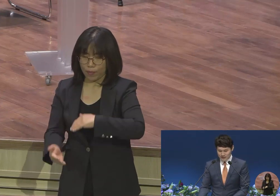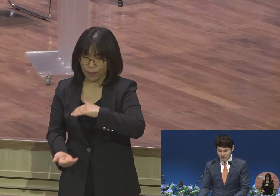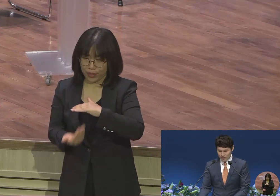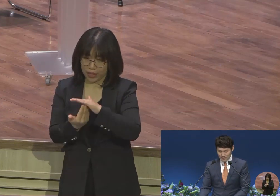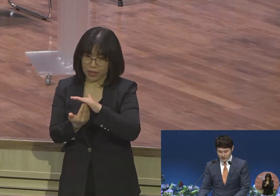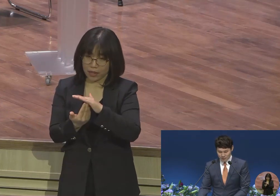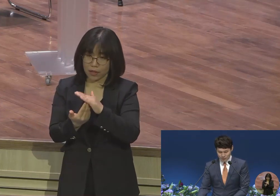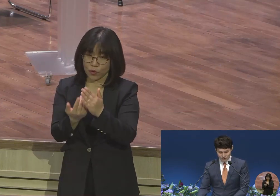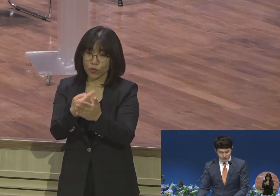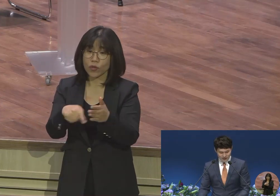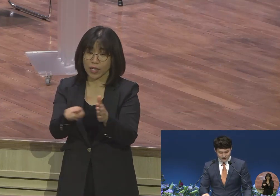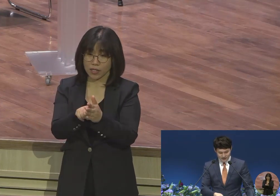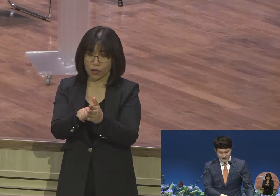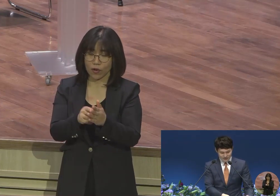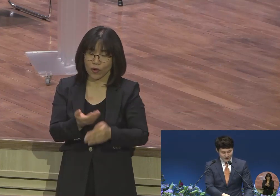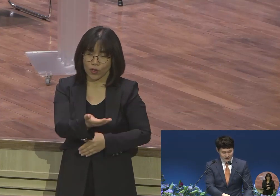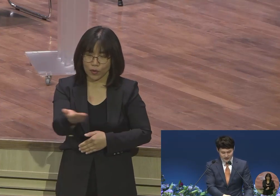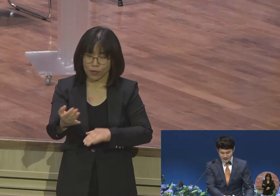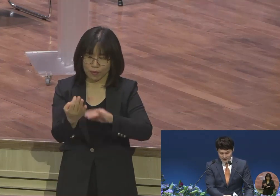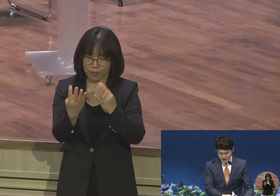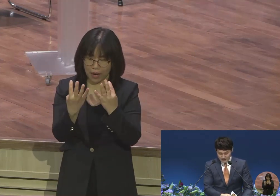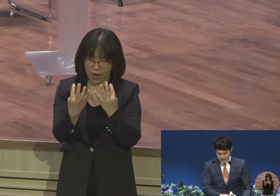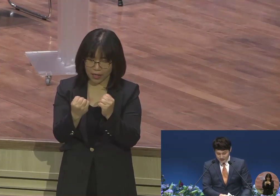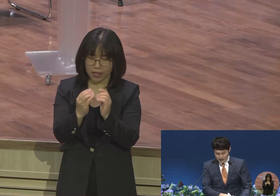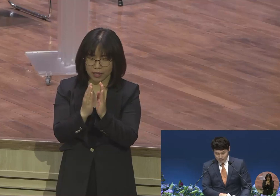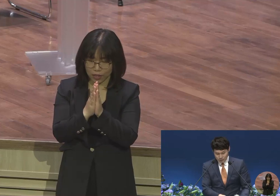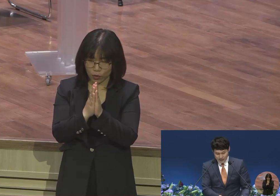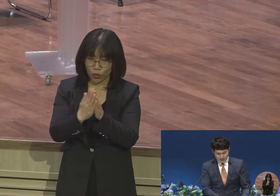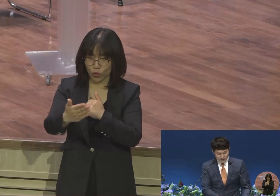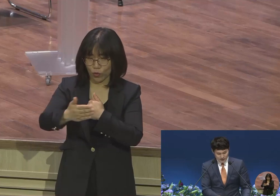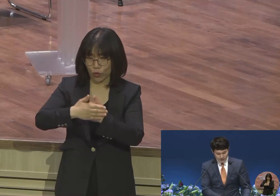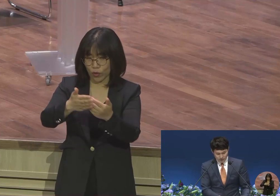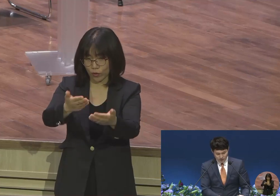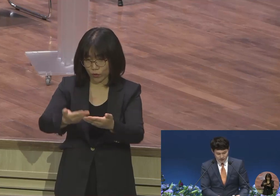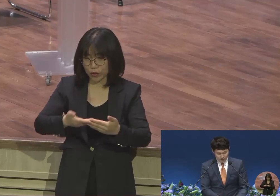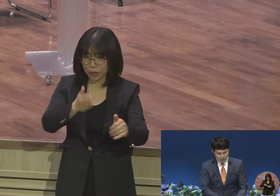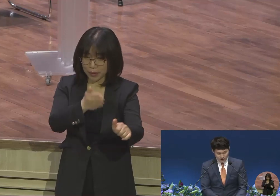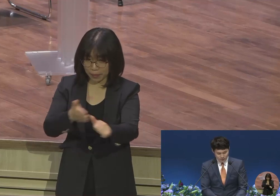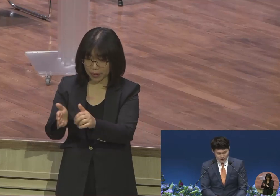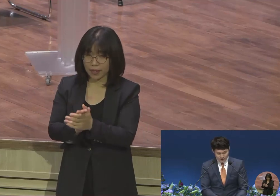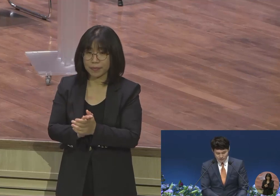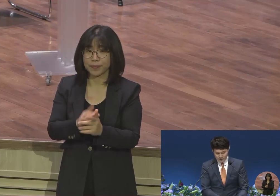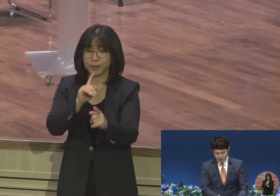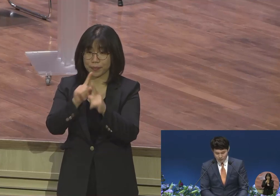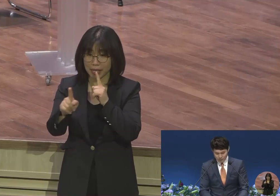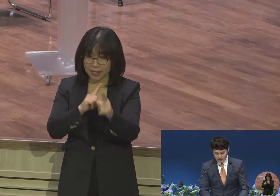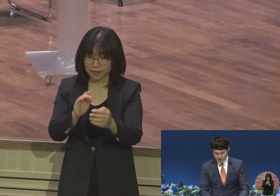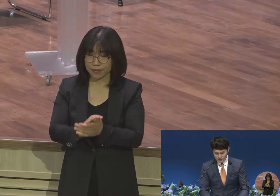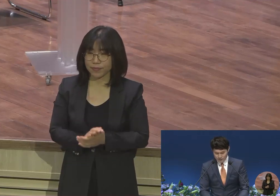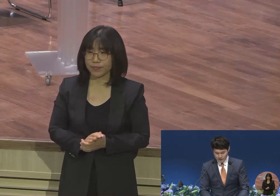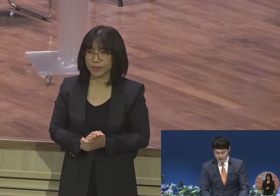관심과 기도 부탁드리겠습니다. 대신 우리 말씀 같이 함께 교독하도록 하겠습니다. 우리 오늘 10편,